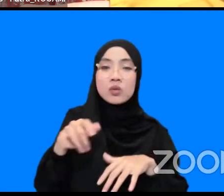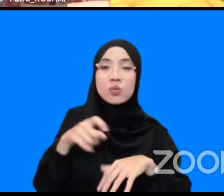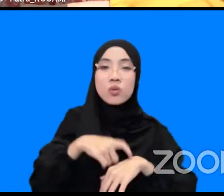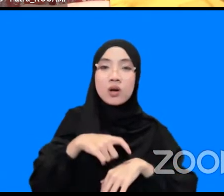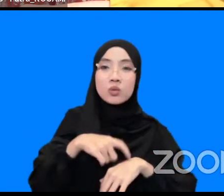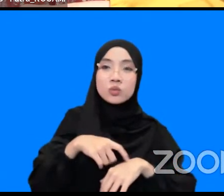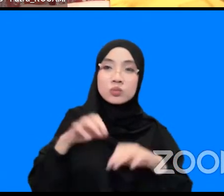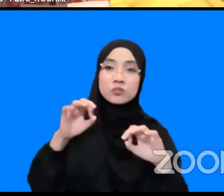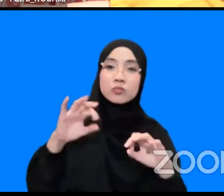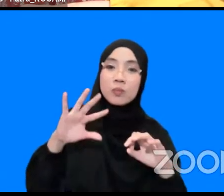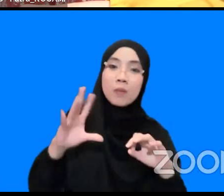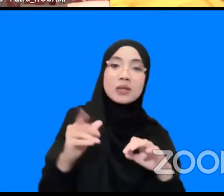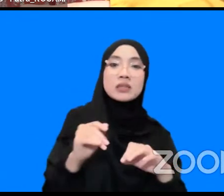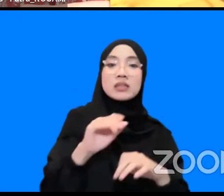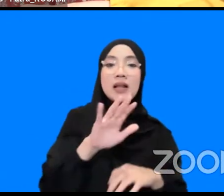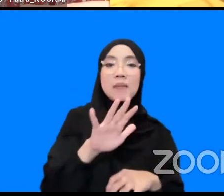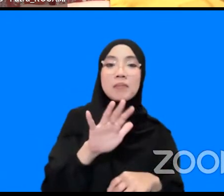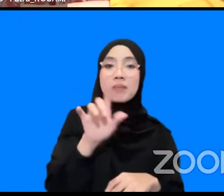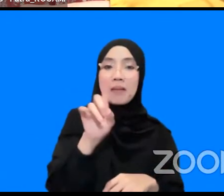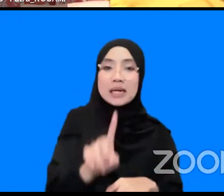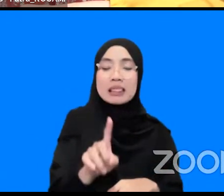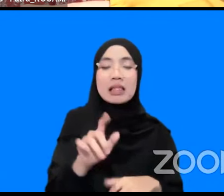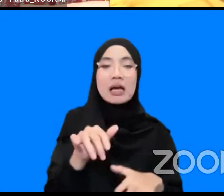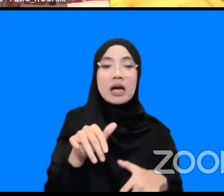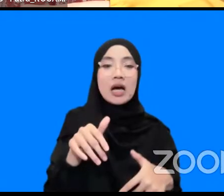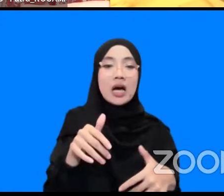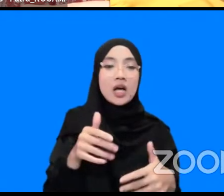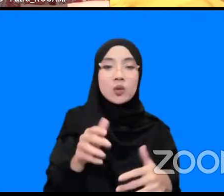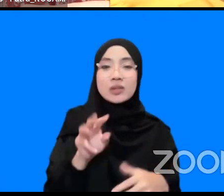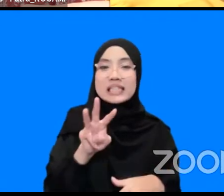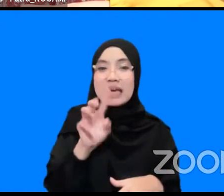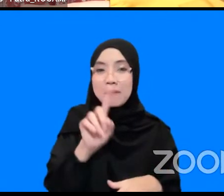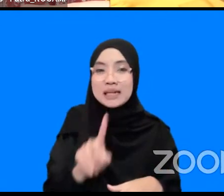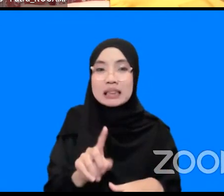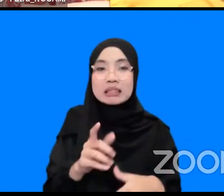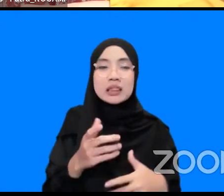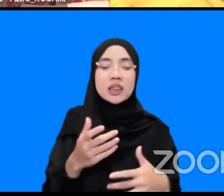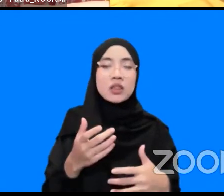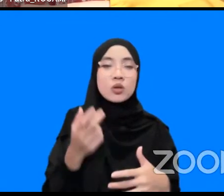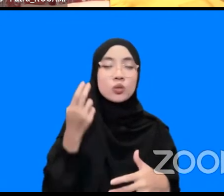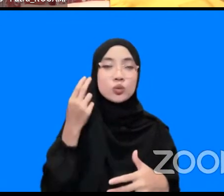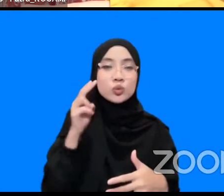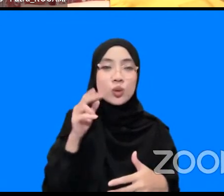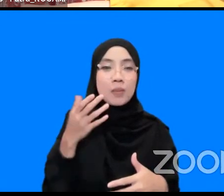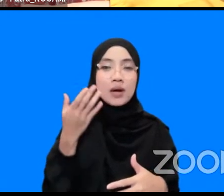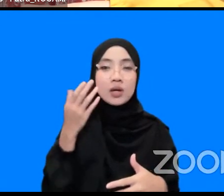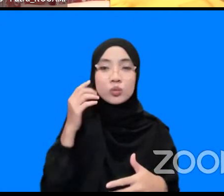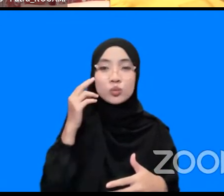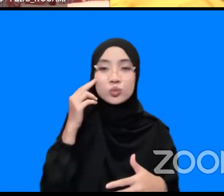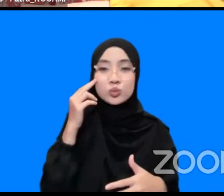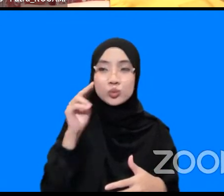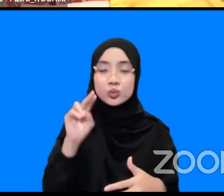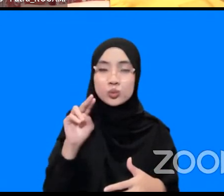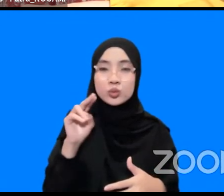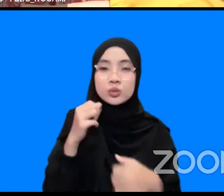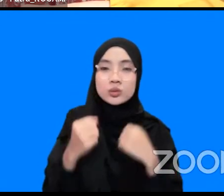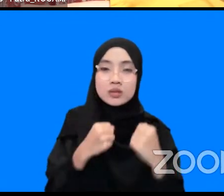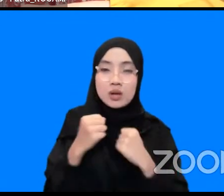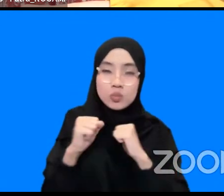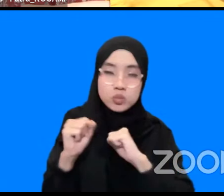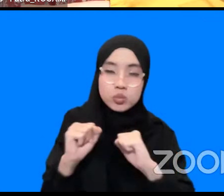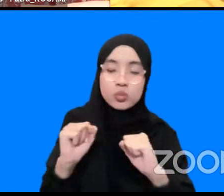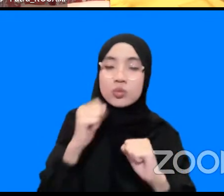5 menit atau 3 menit itu menjadi gerak cepat